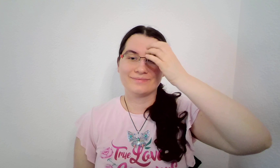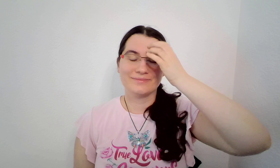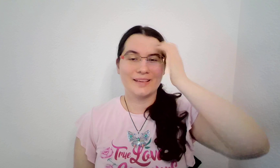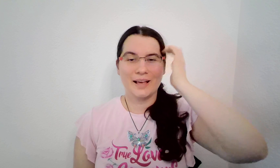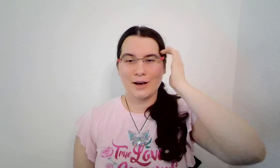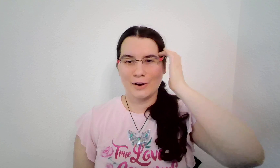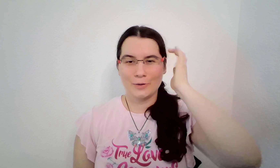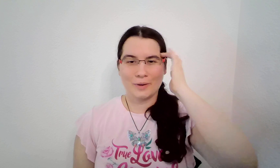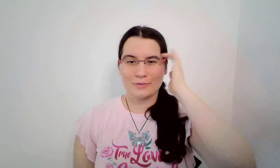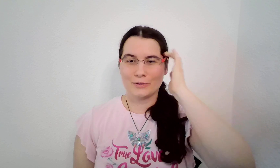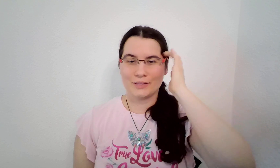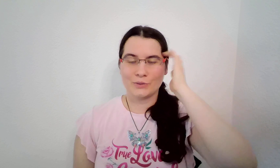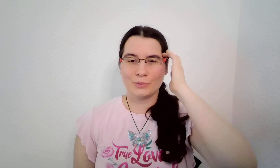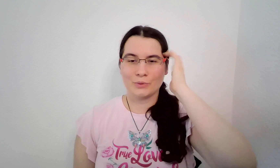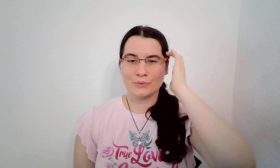opravdu neshrubnu.